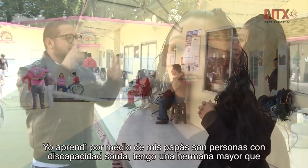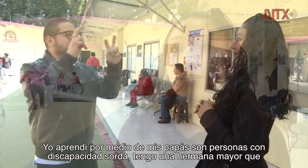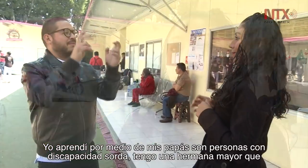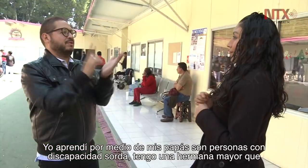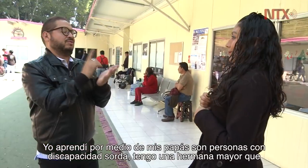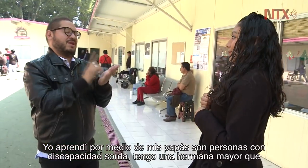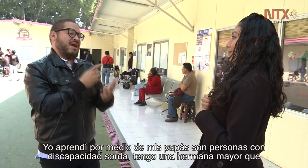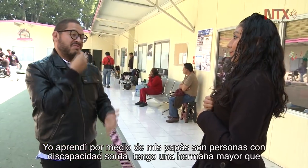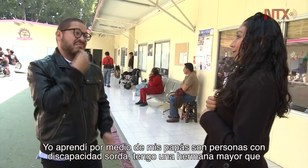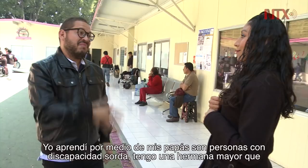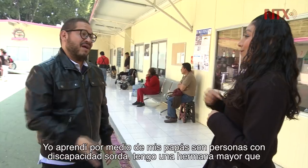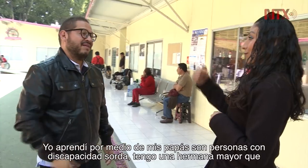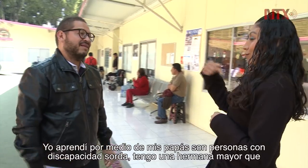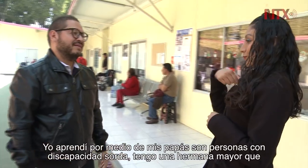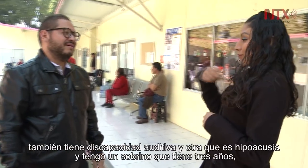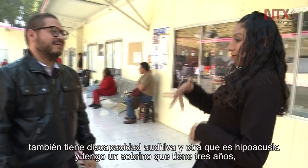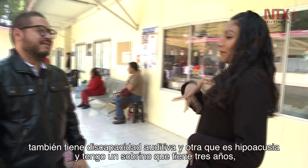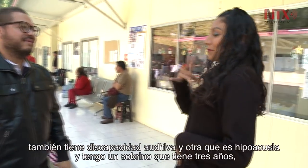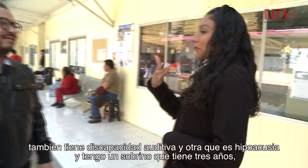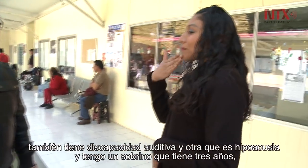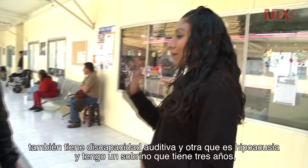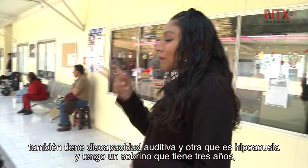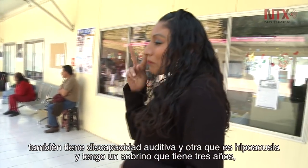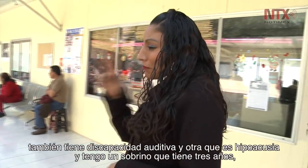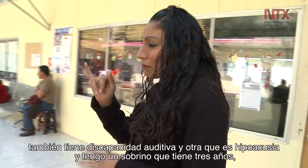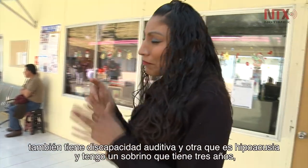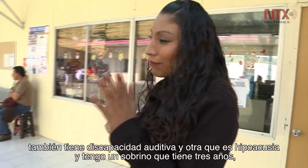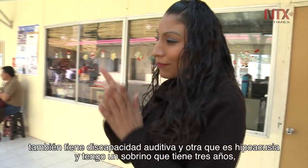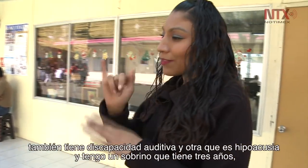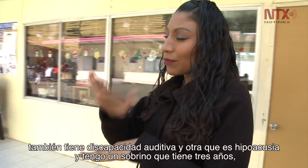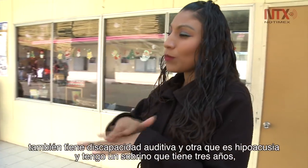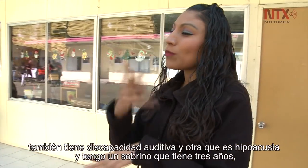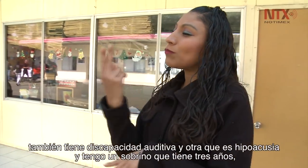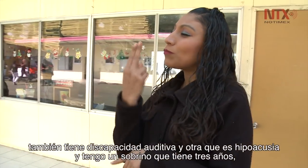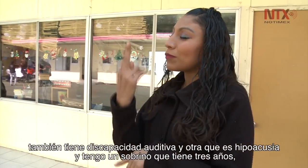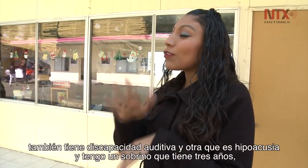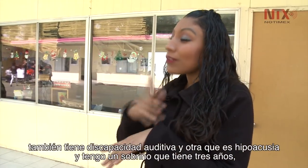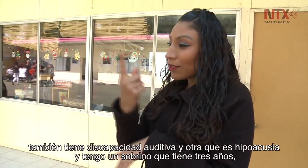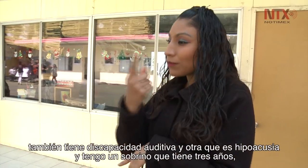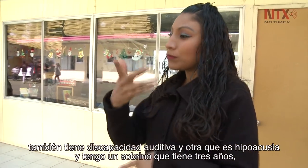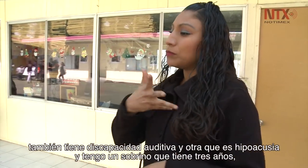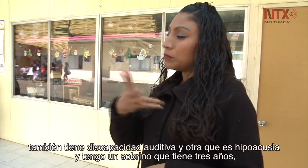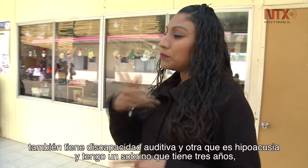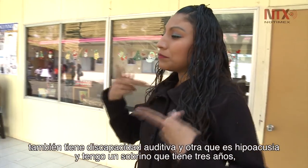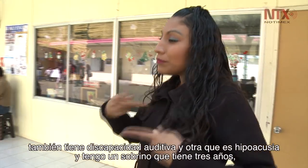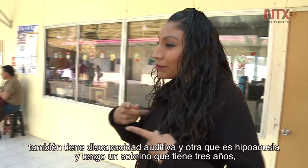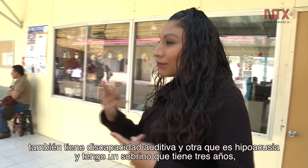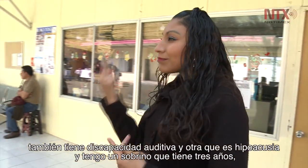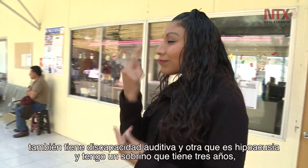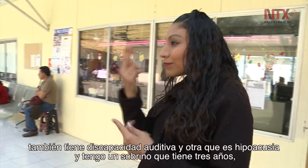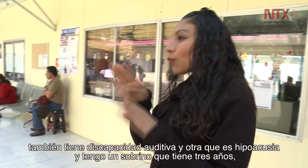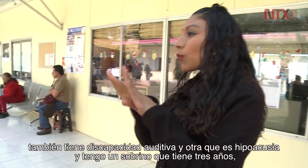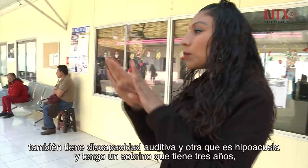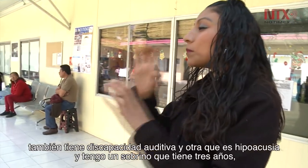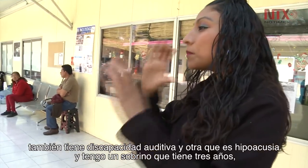Tengo una hermana mayor que también tiene discapacidad auditiva y otra que es